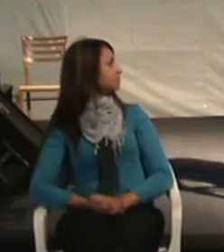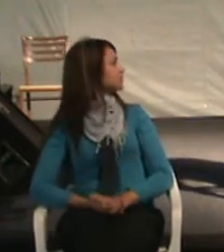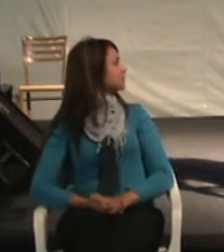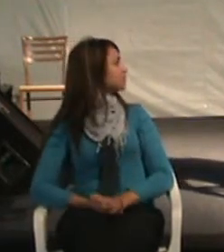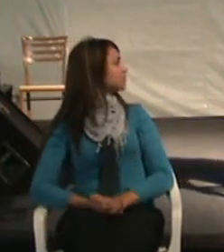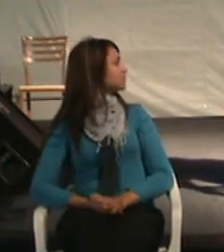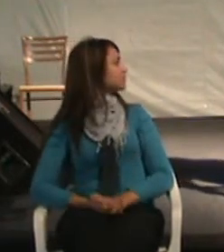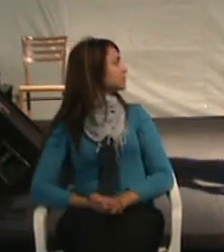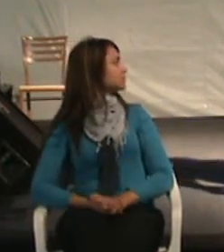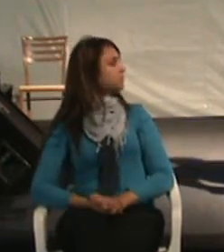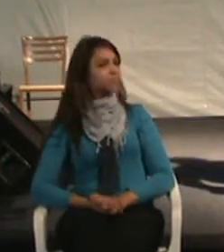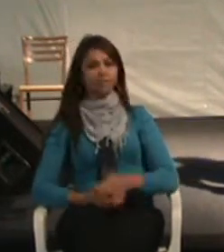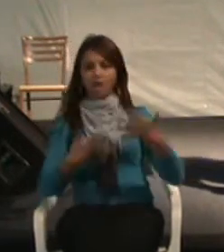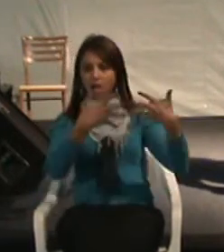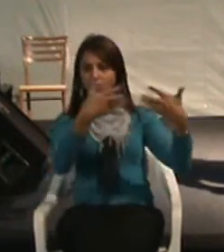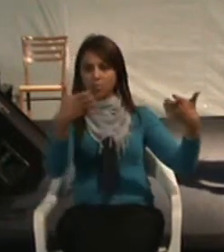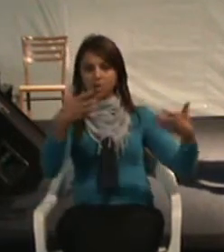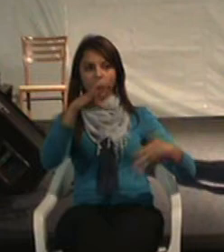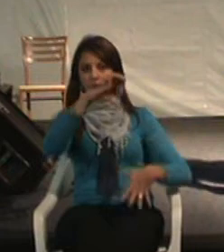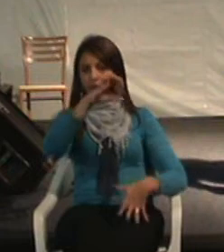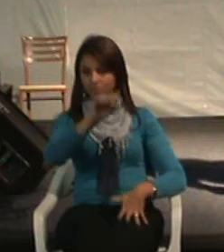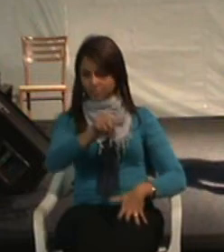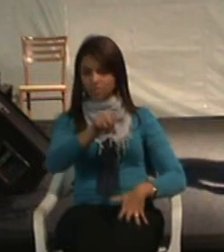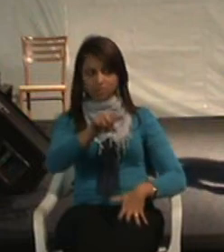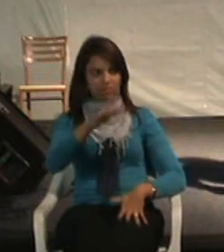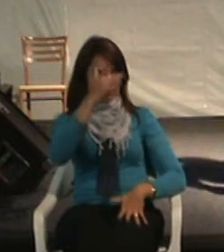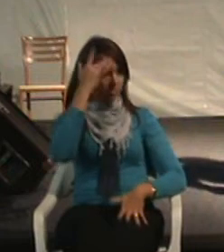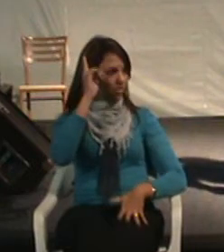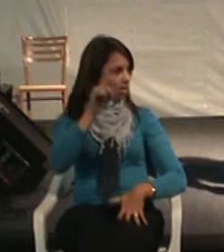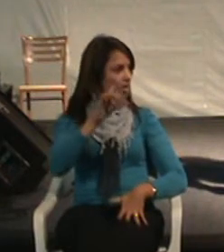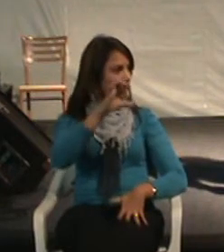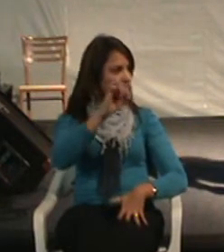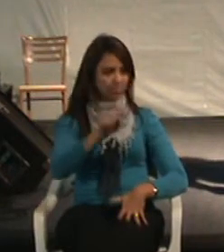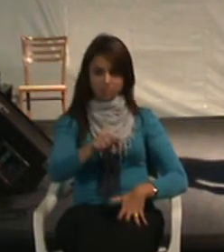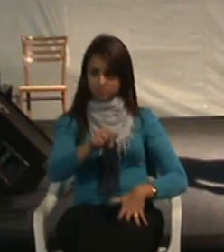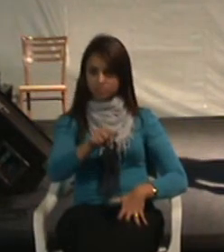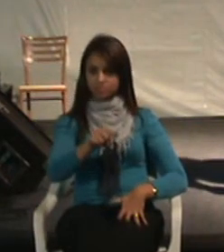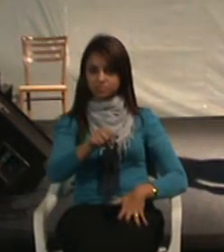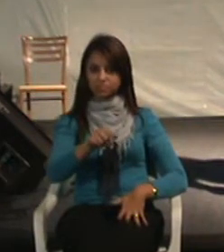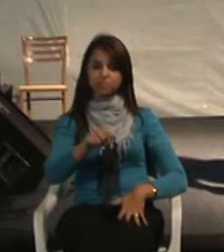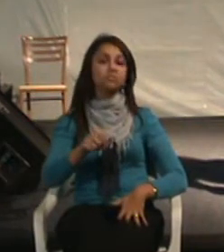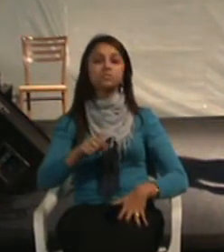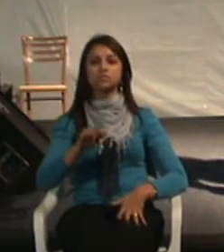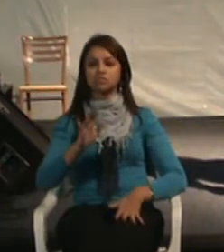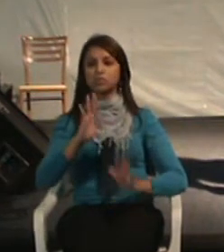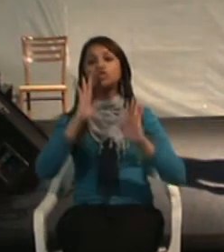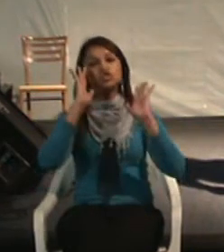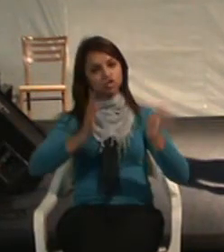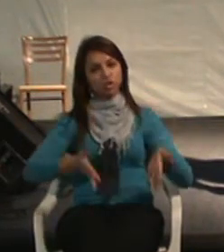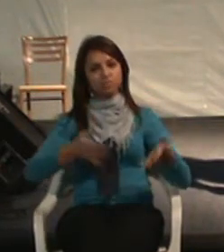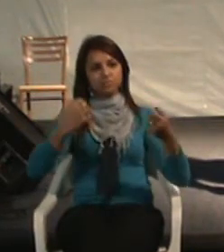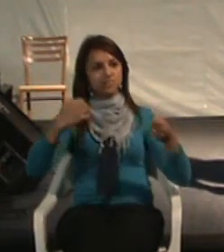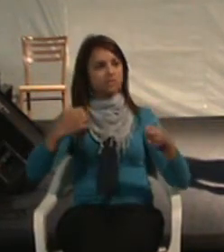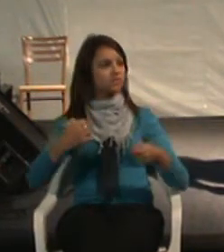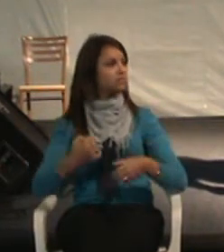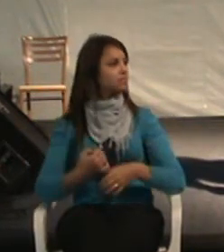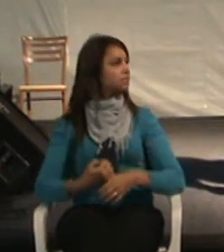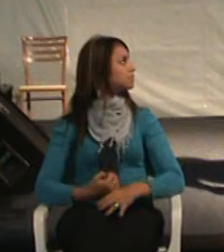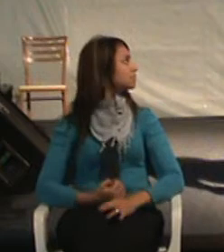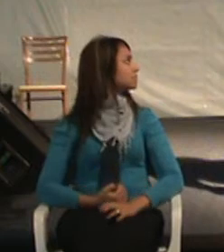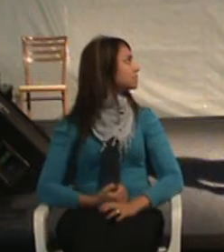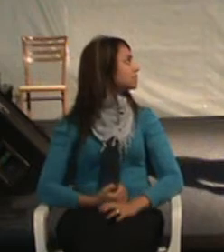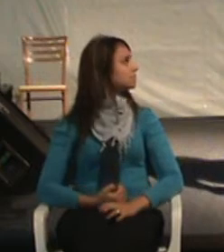Copel, quase 9 mil, ou 9 mil, mais ou menos 9 mil funcionários, já atingiu mais ou menos 1